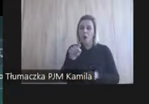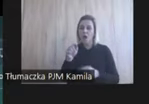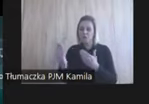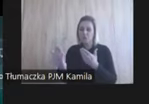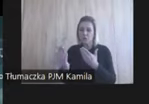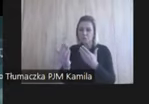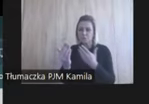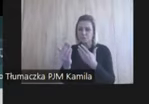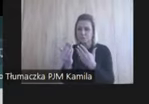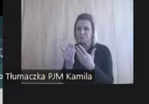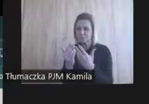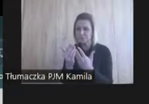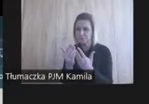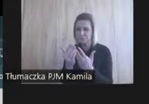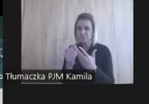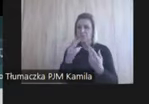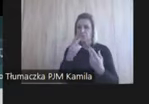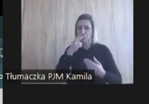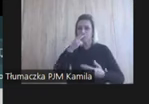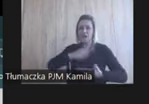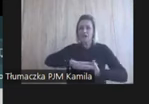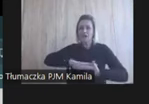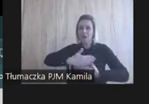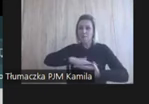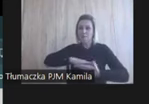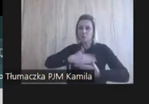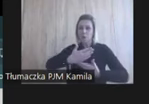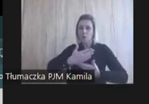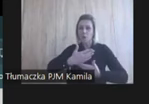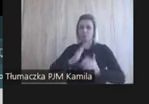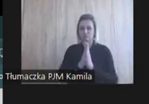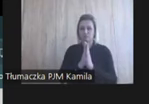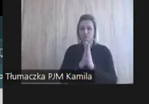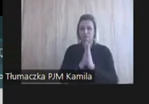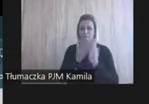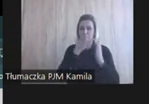zobaczymy laptopa. Może ten laptop, poproszę.